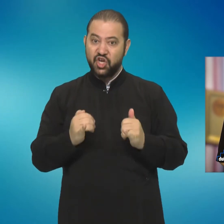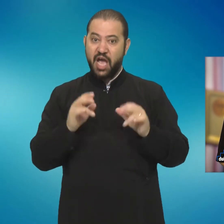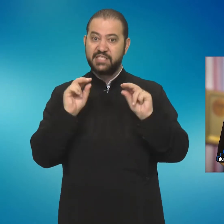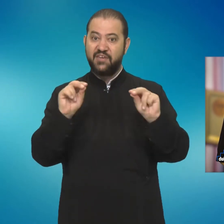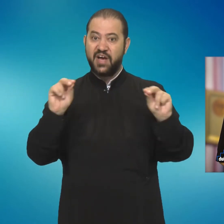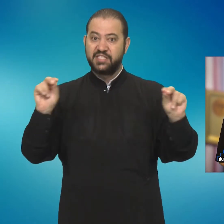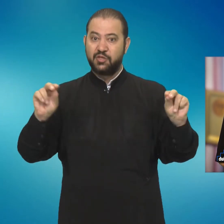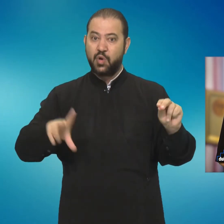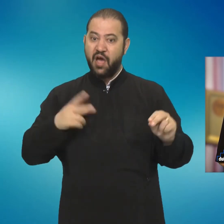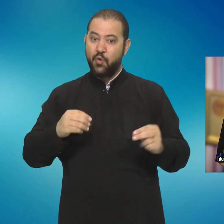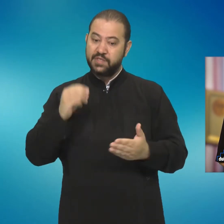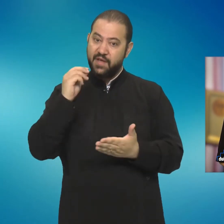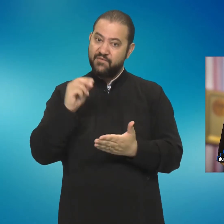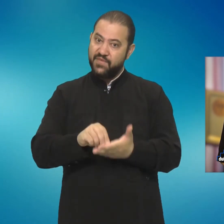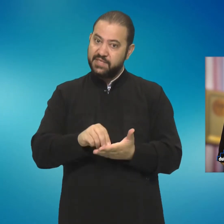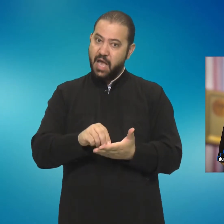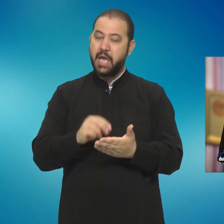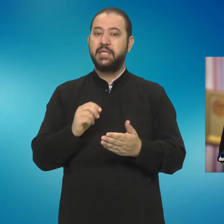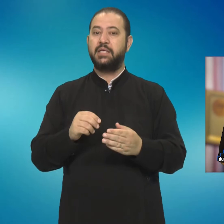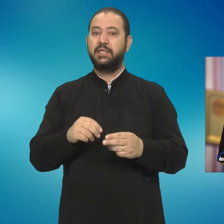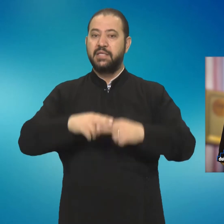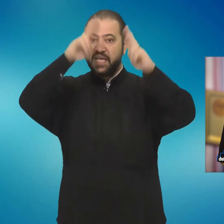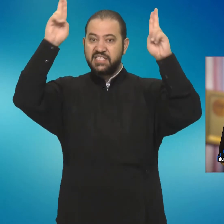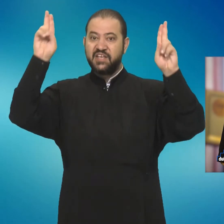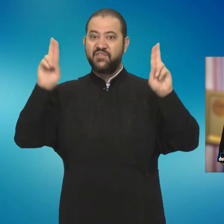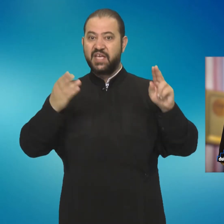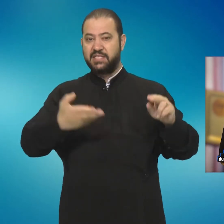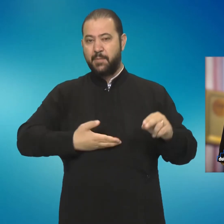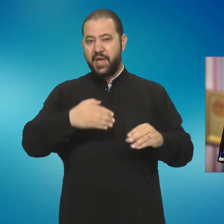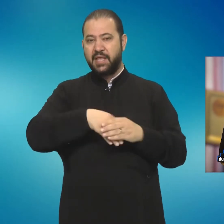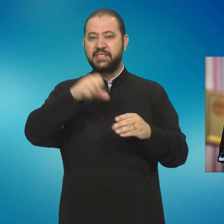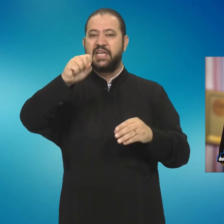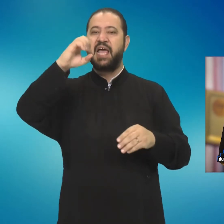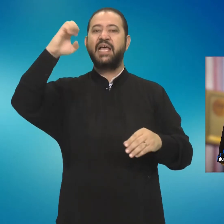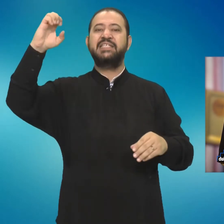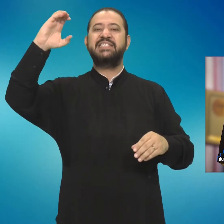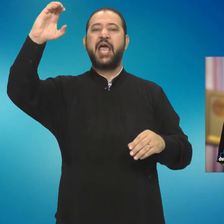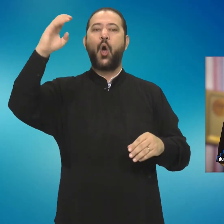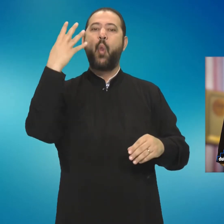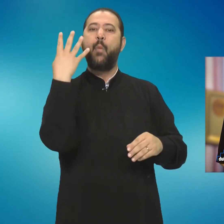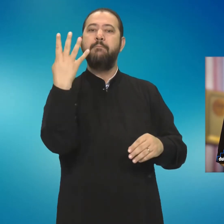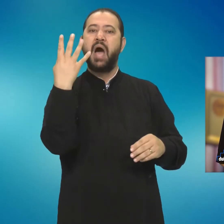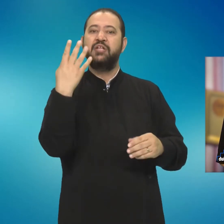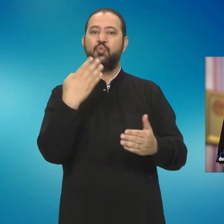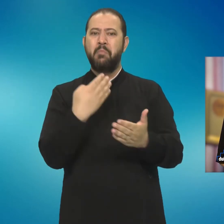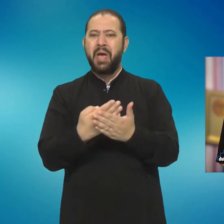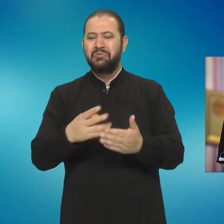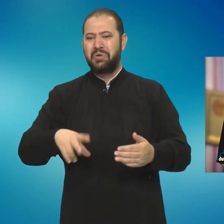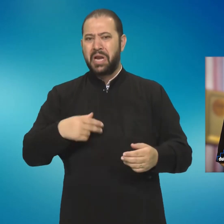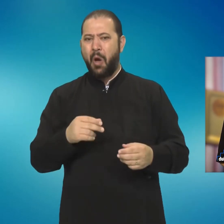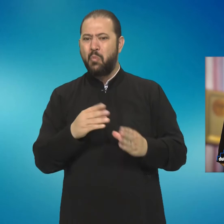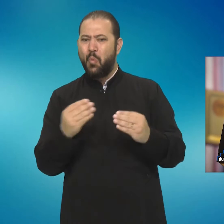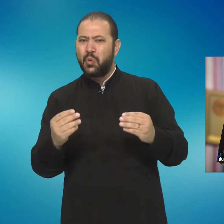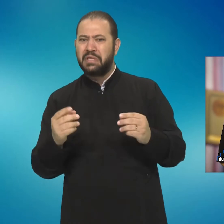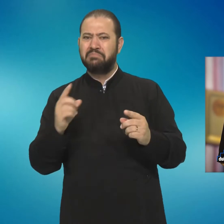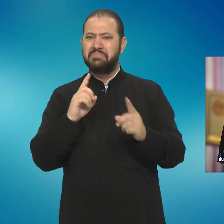Această învățătură a fost fixată de Sfinții Părinții ai Bisericii în secolul IV, pentru că au existat fel